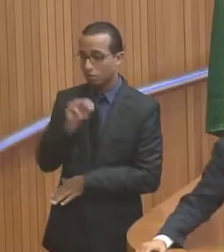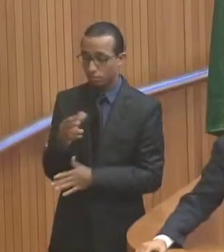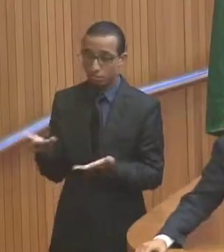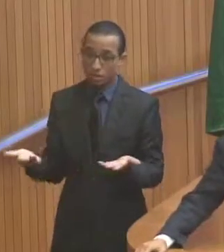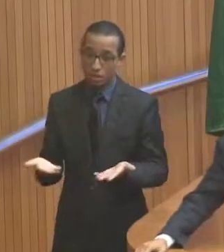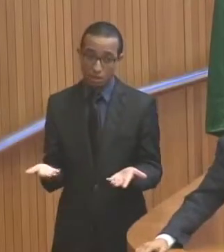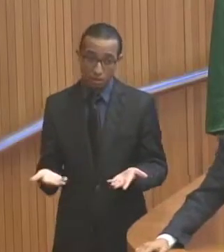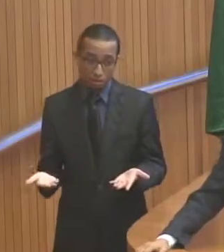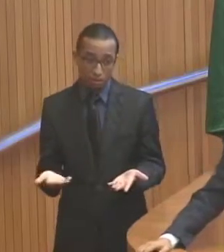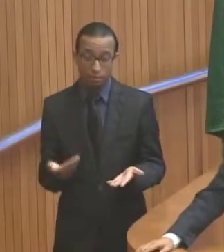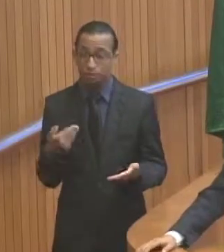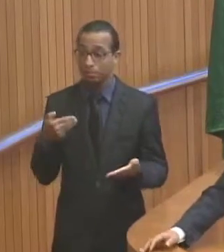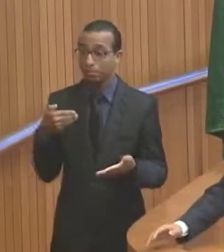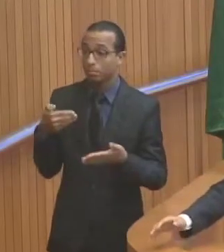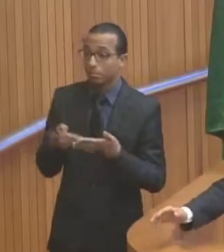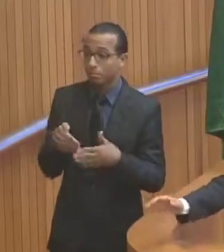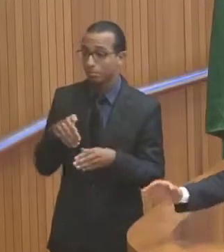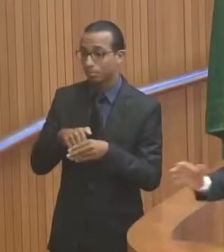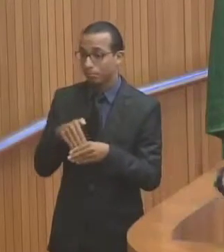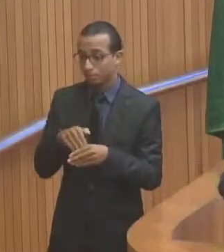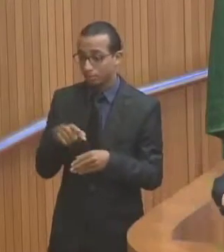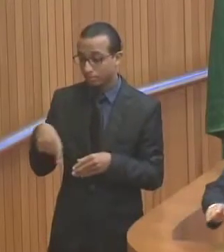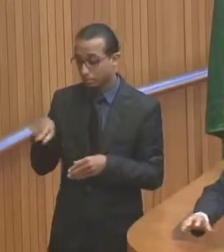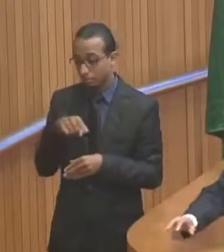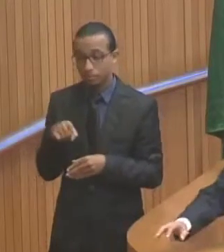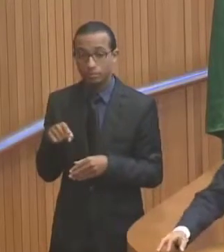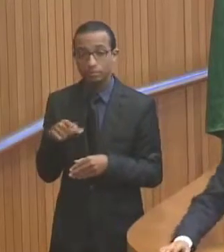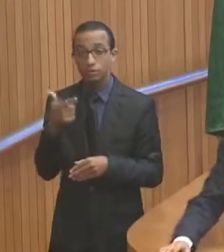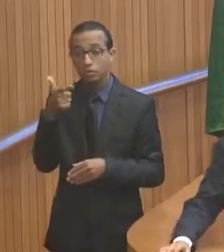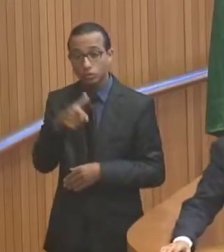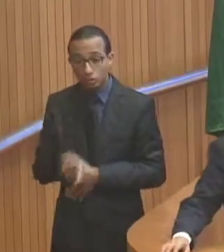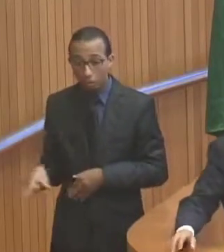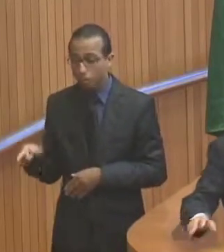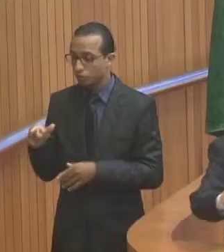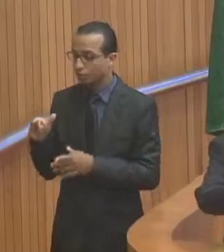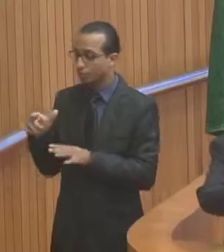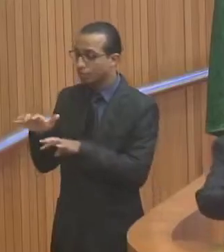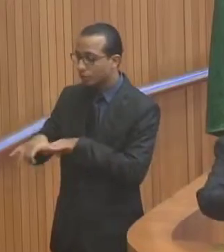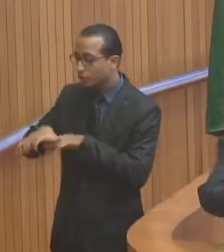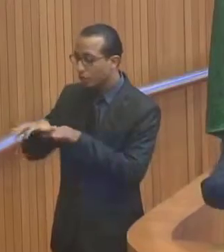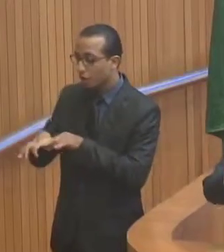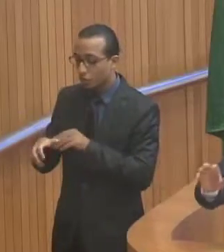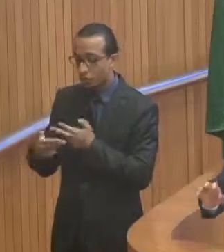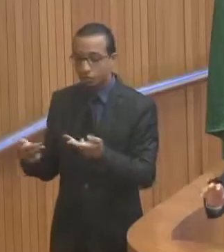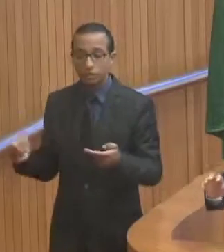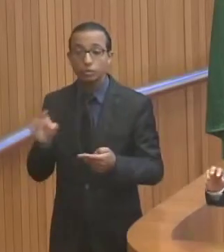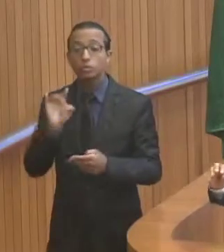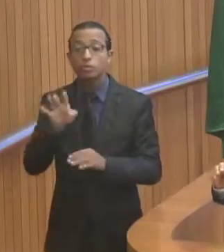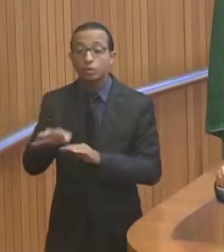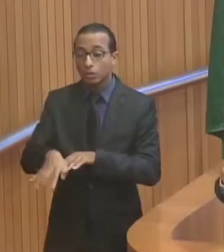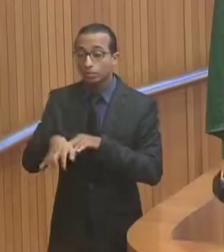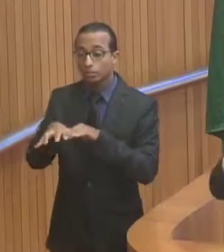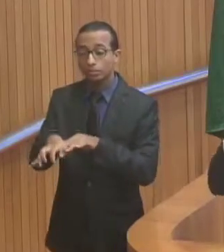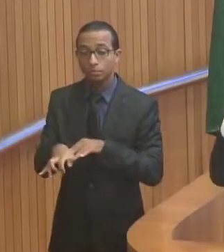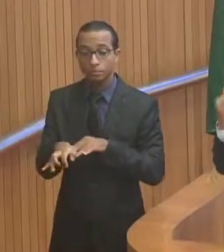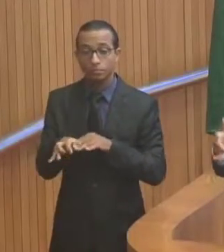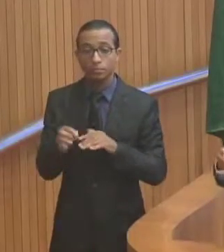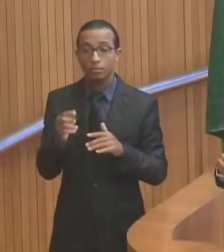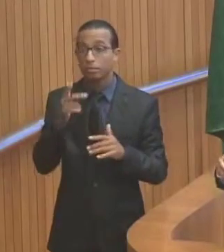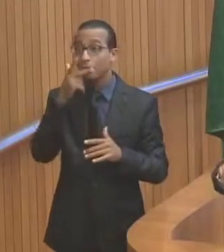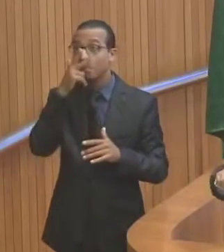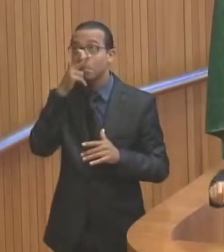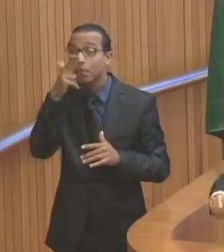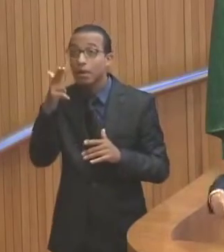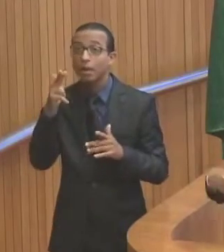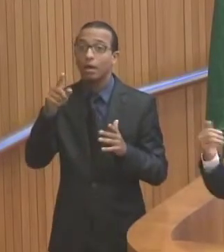certamente, em época de eleição, as máquinas aparecem. As máquinas, somente as máquinas, para criar uma